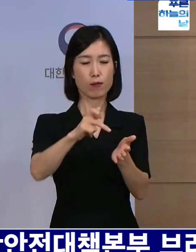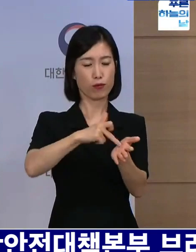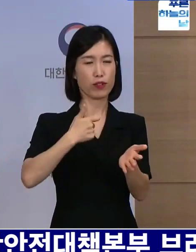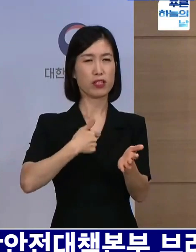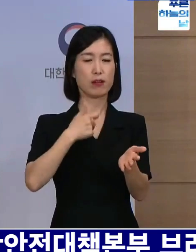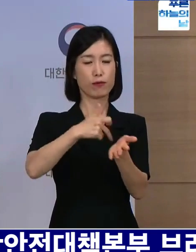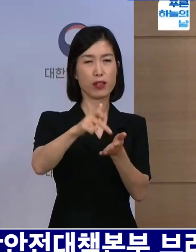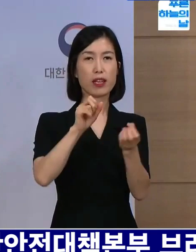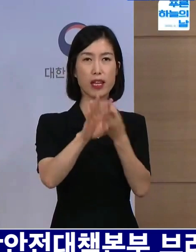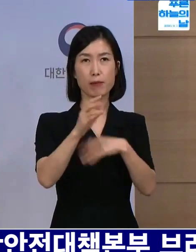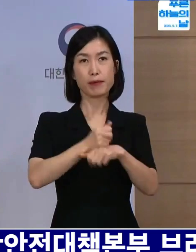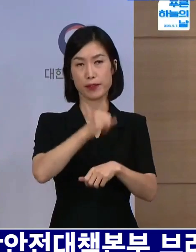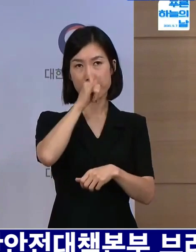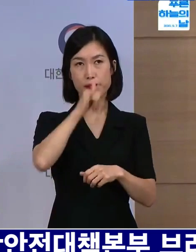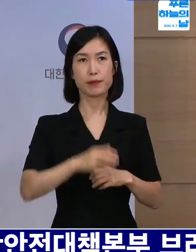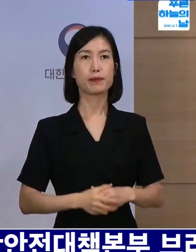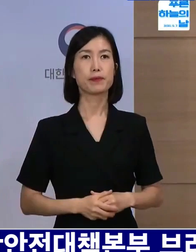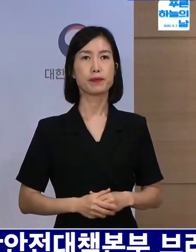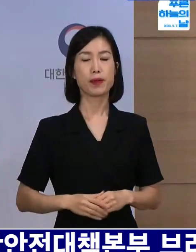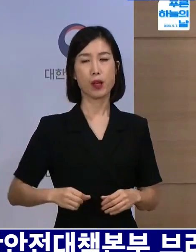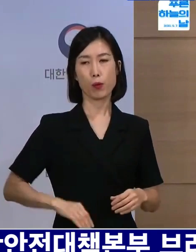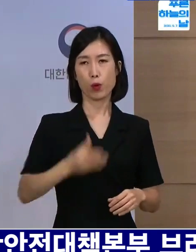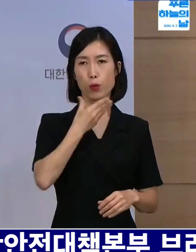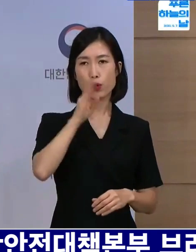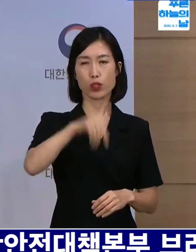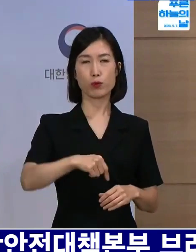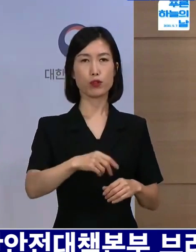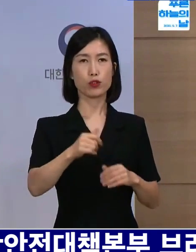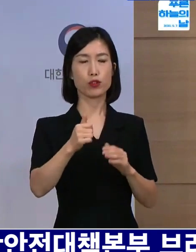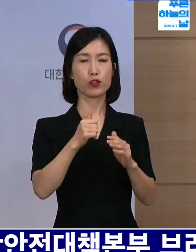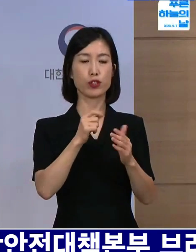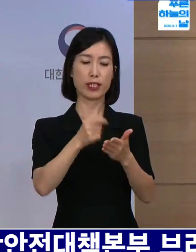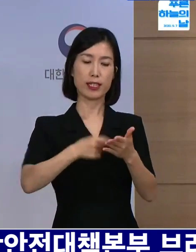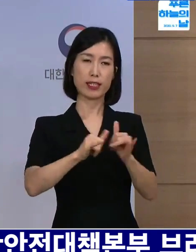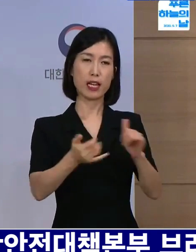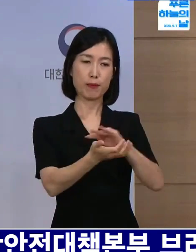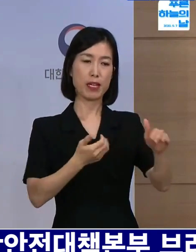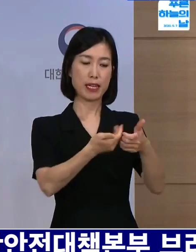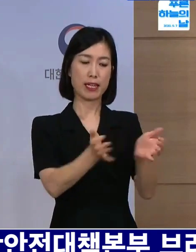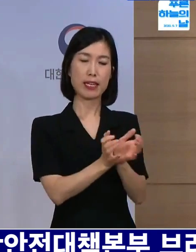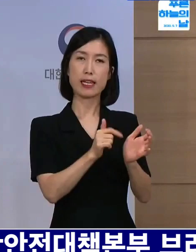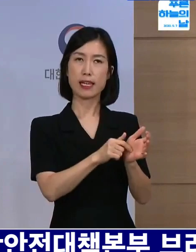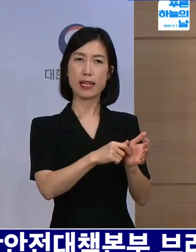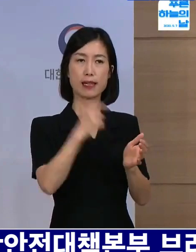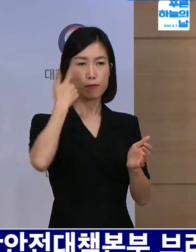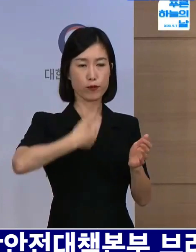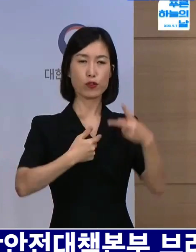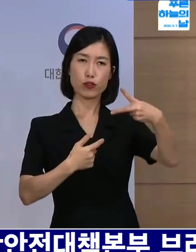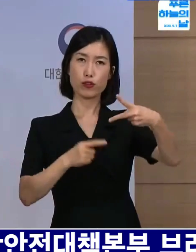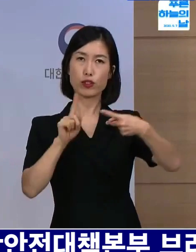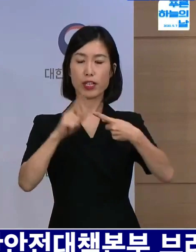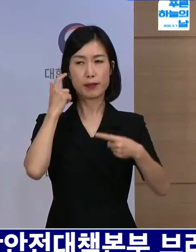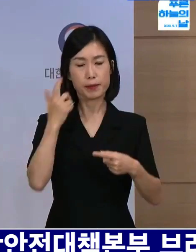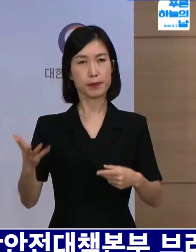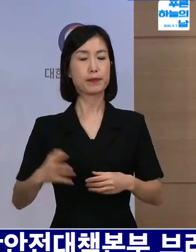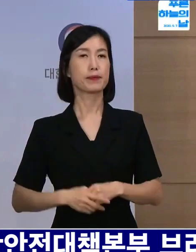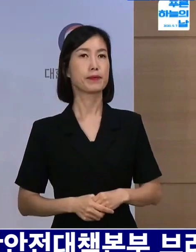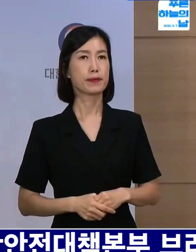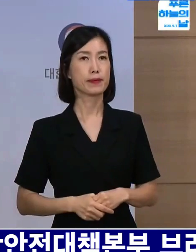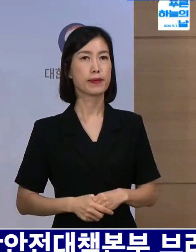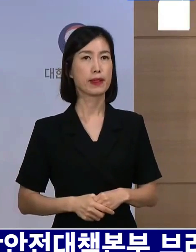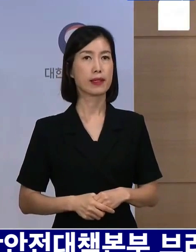등으로 부탁드립니다. 우선 보건복지부 출입기자단에서 보내준 사전 질의 2개를 먼저 질문드리도록 하겠습니다.